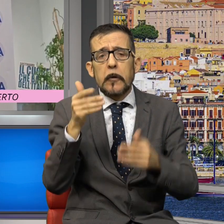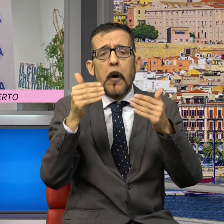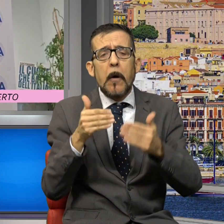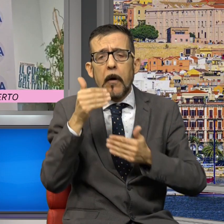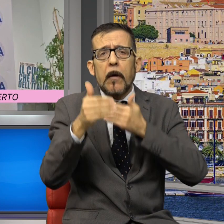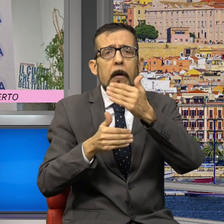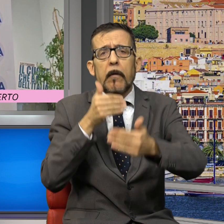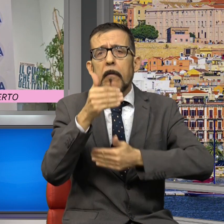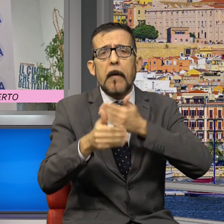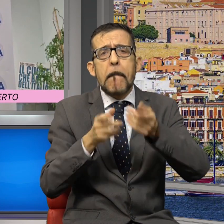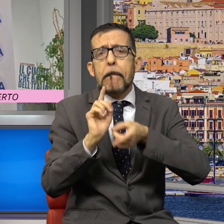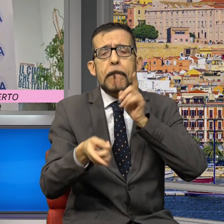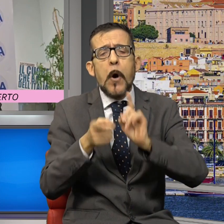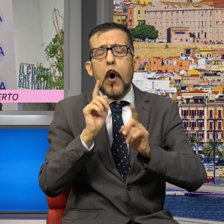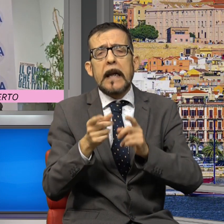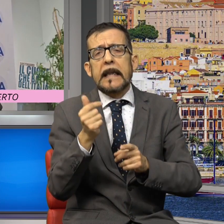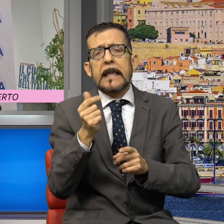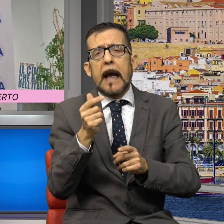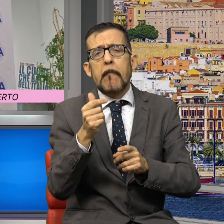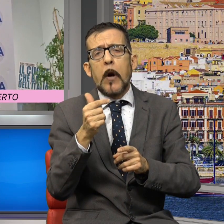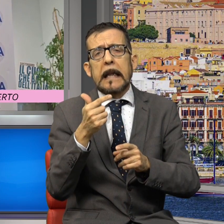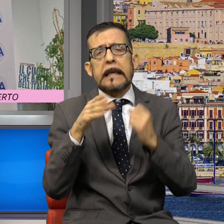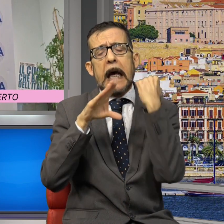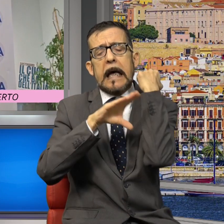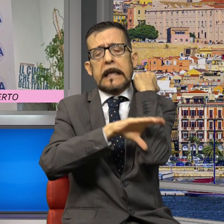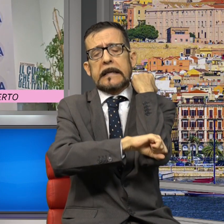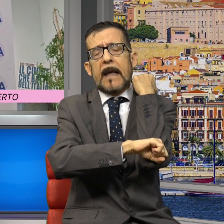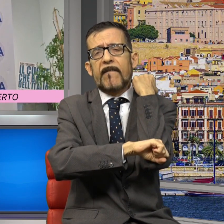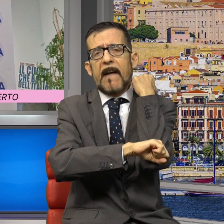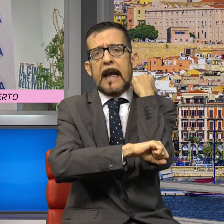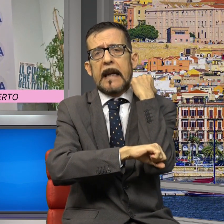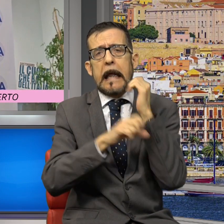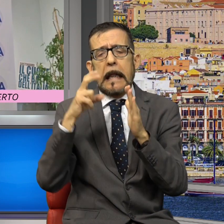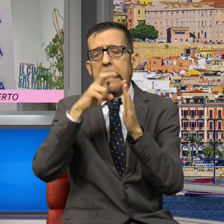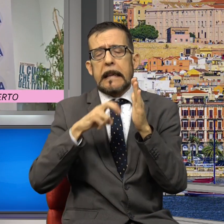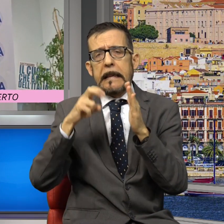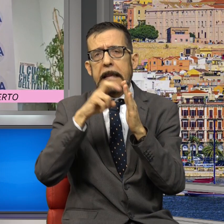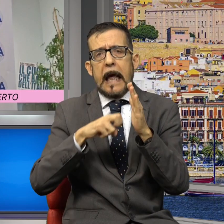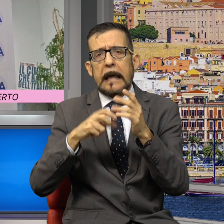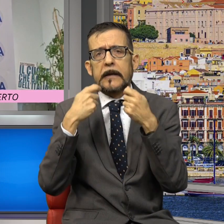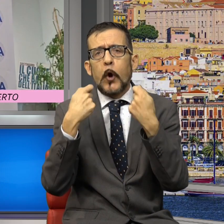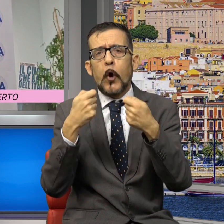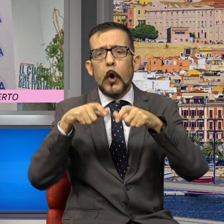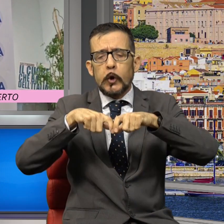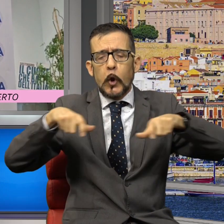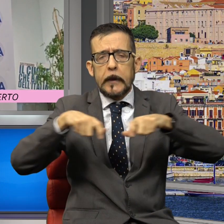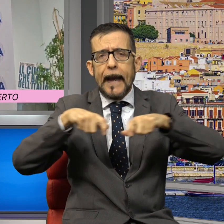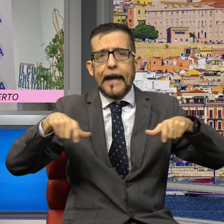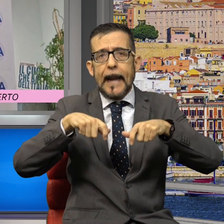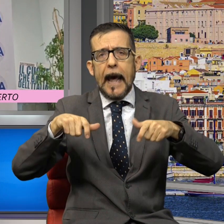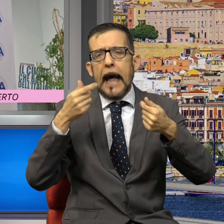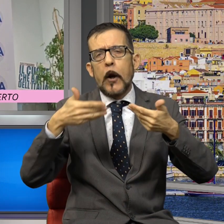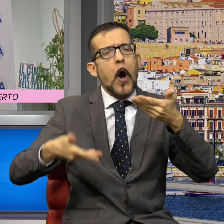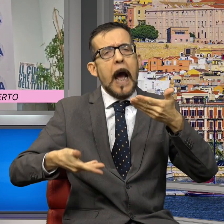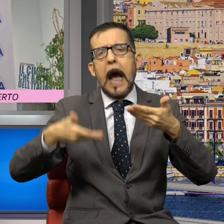monetaria eccessivamente rigida, che ha mantenuto i tassi, quindi i costi del denaro, a livelli significativamente alti,